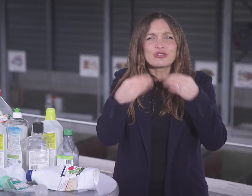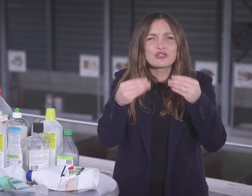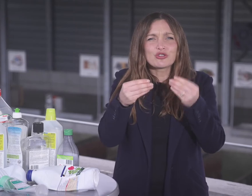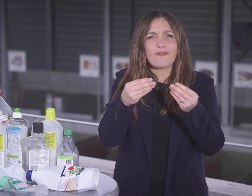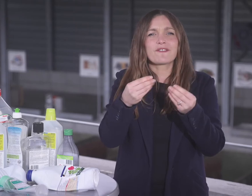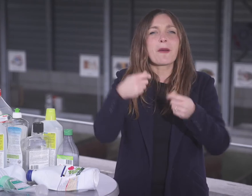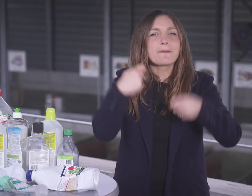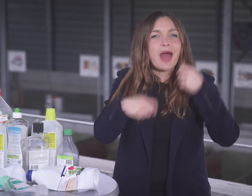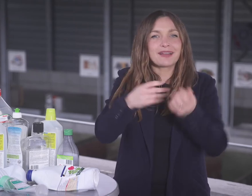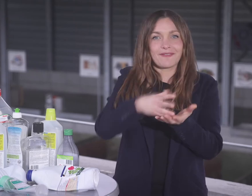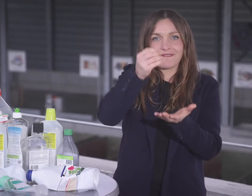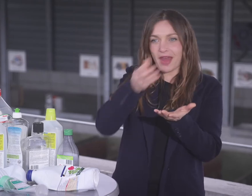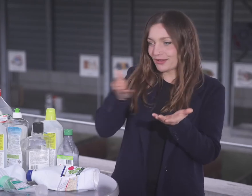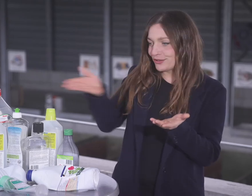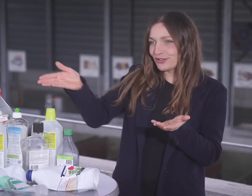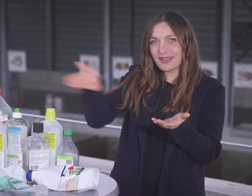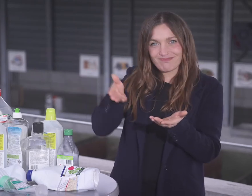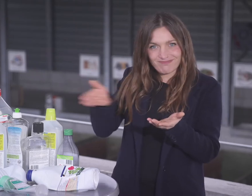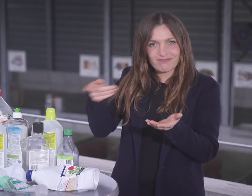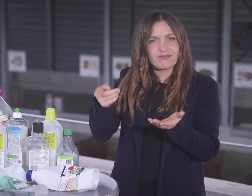Kunststoff- bzw. Plastikflaschen